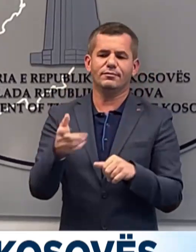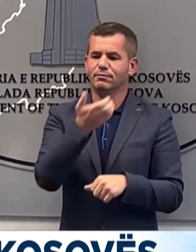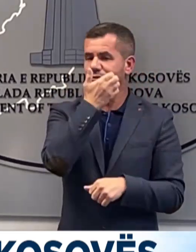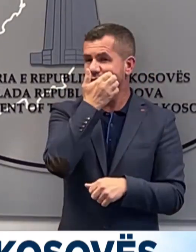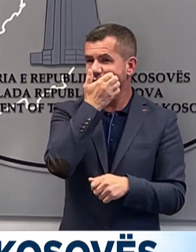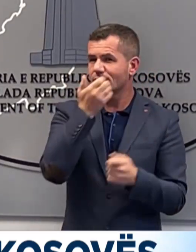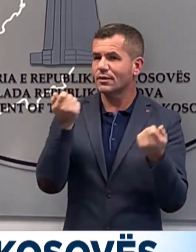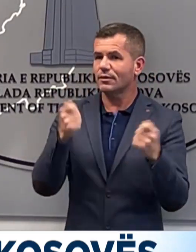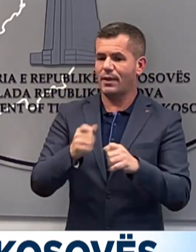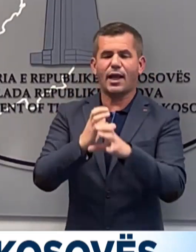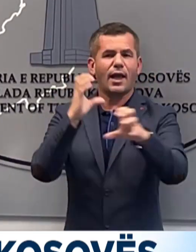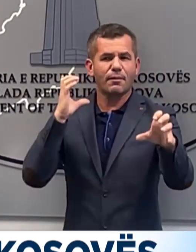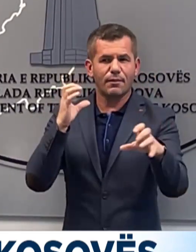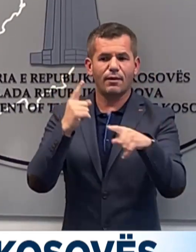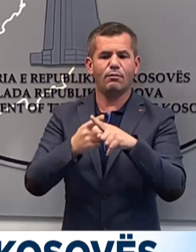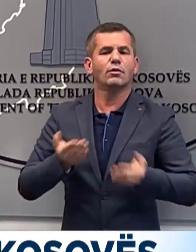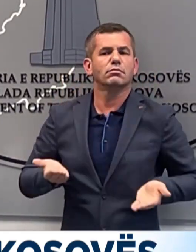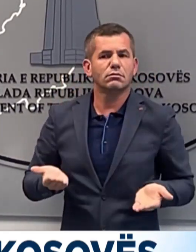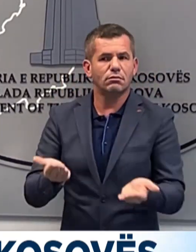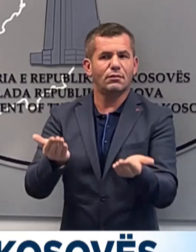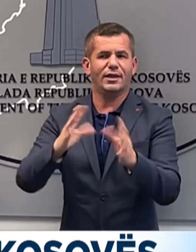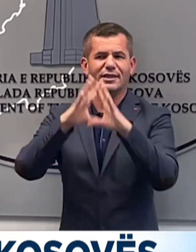një vetëm e kamion, po edhe me buldozer.